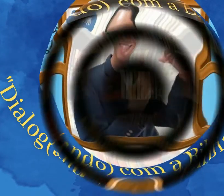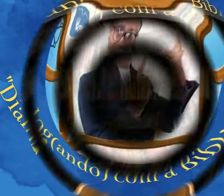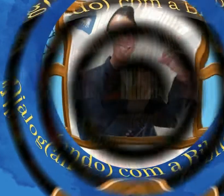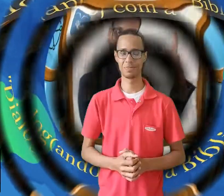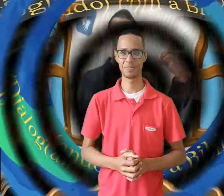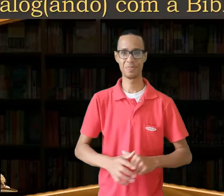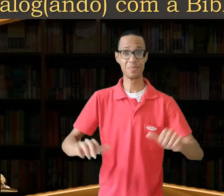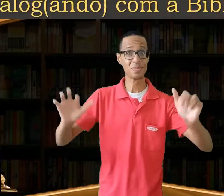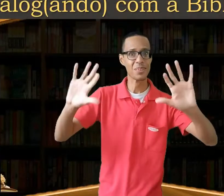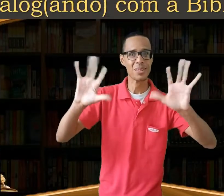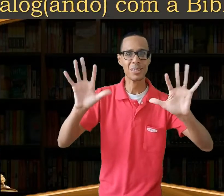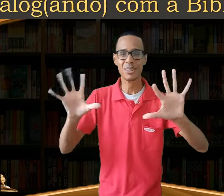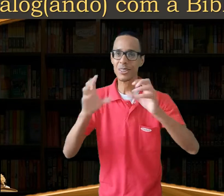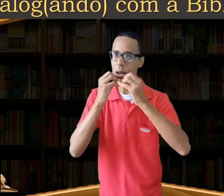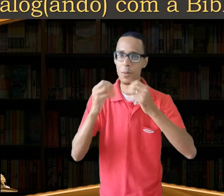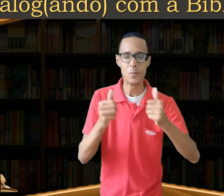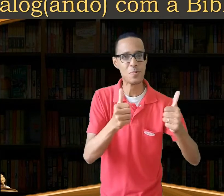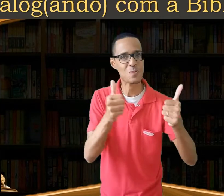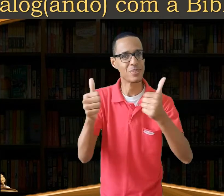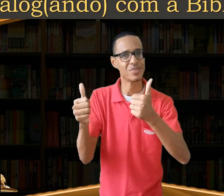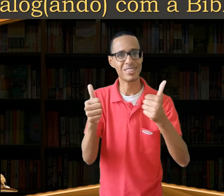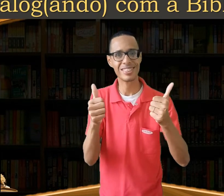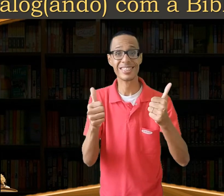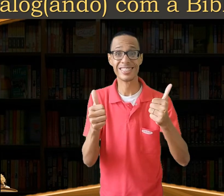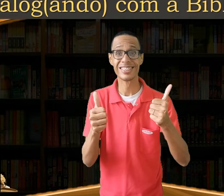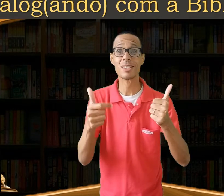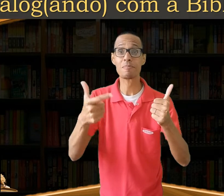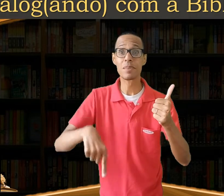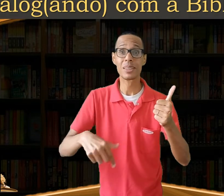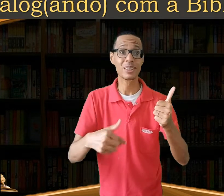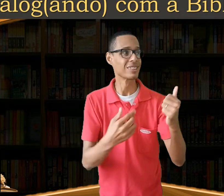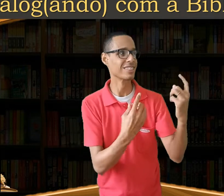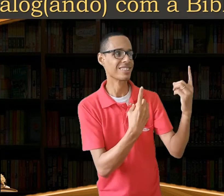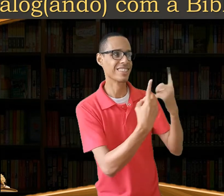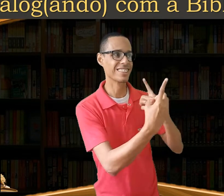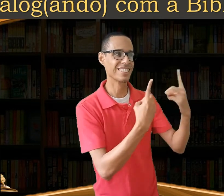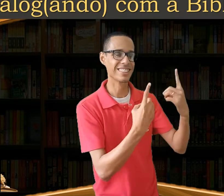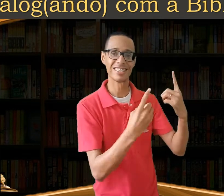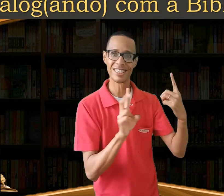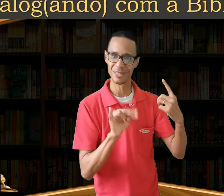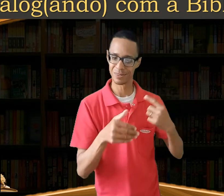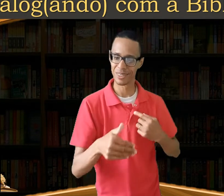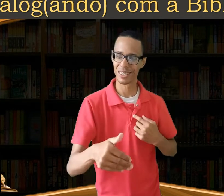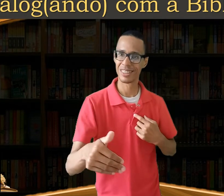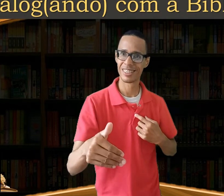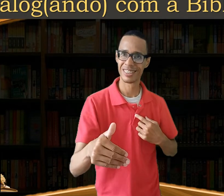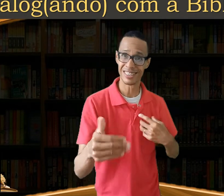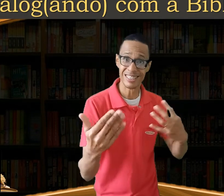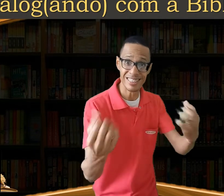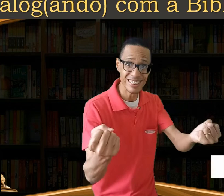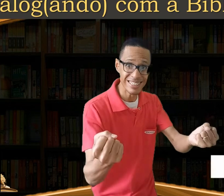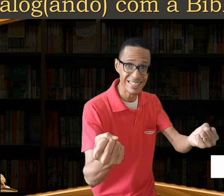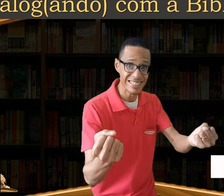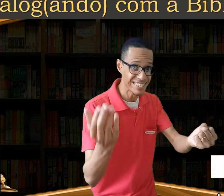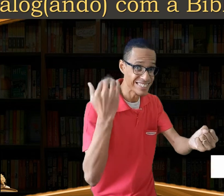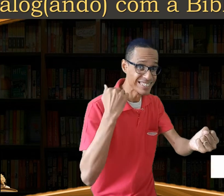Olá pessoal, como estão? Tudo bem? Prontos para mais um Dialogando? No 1º de